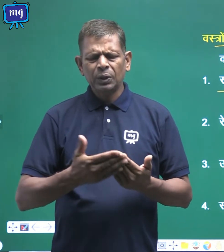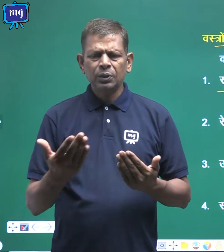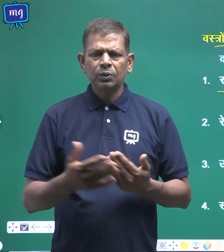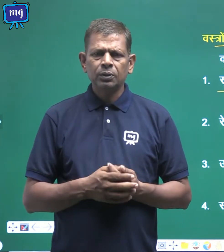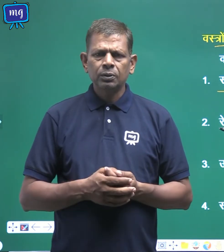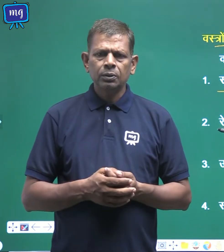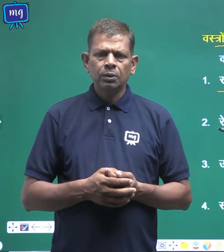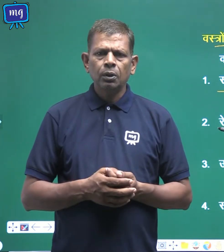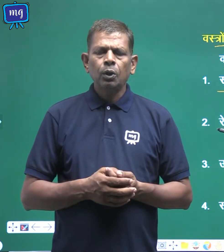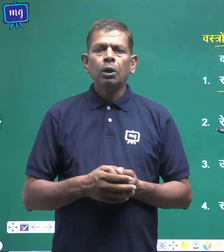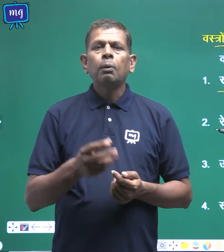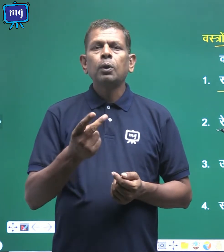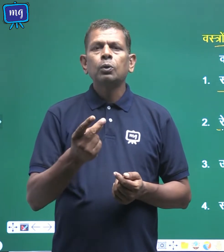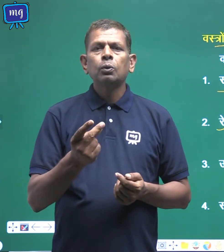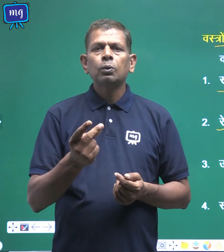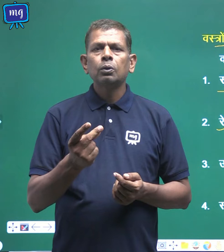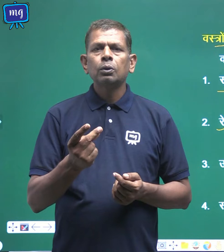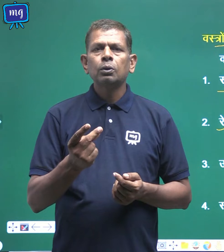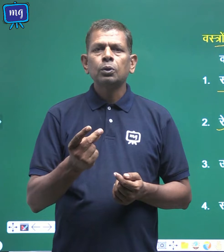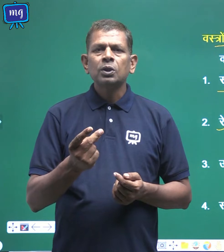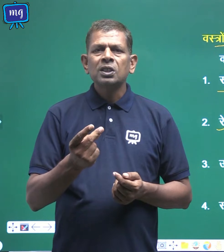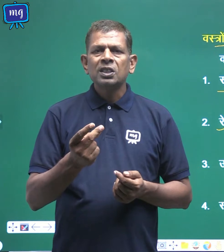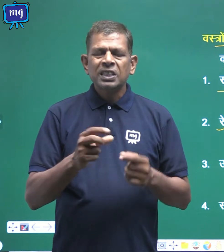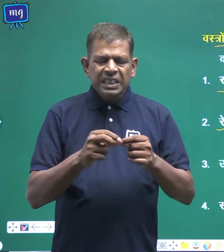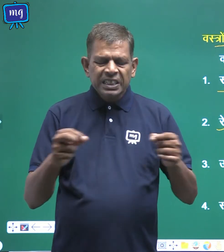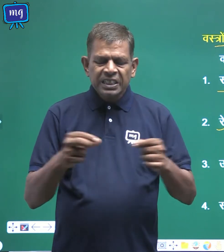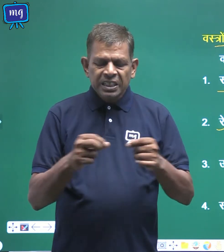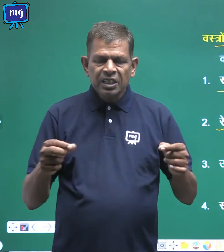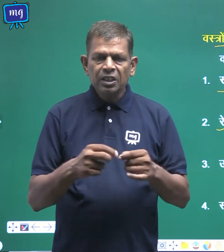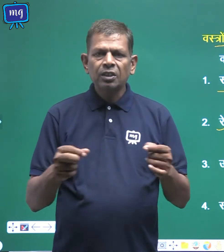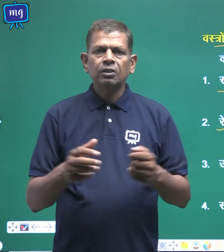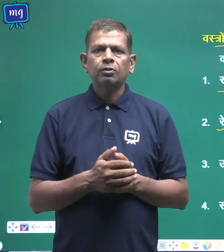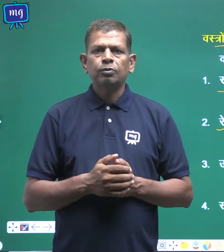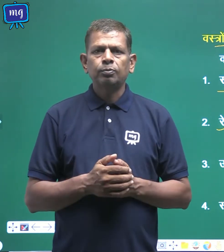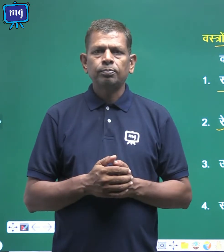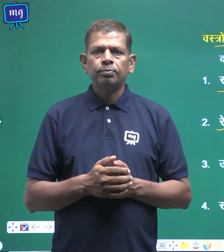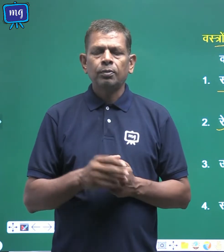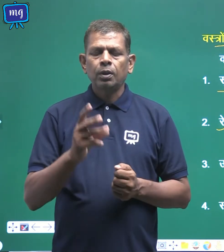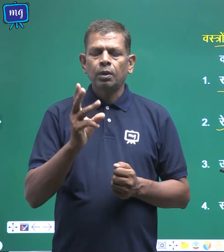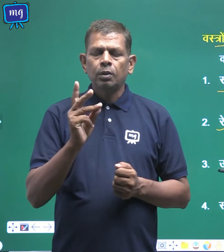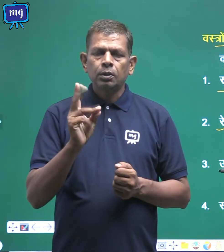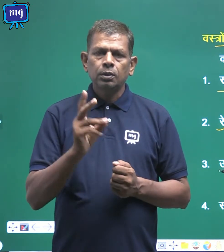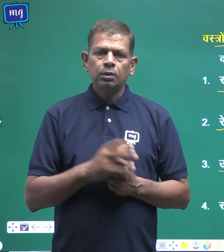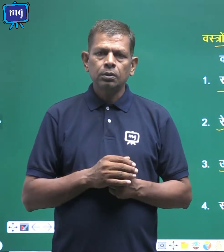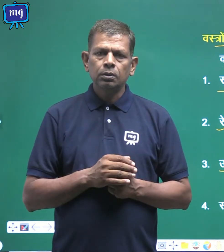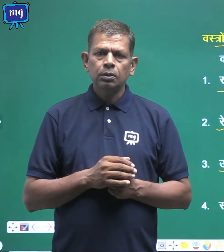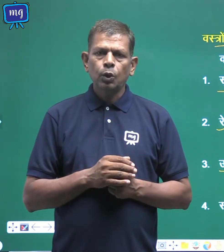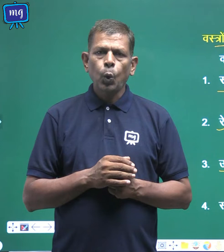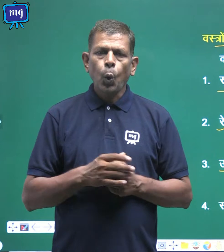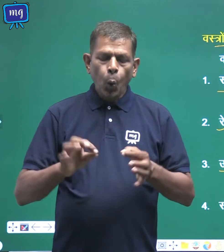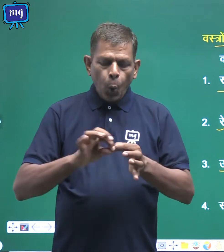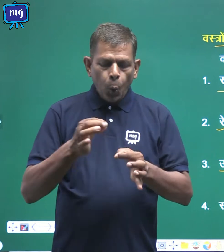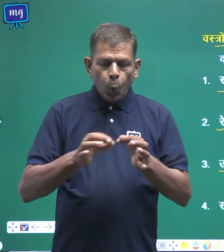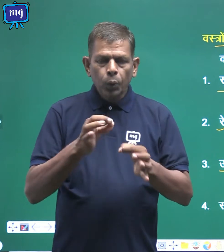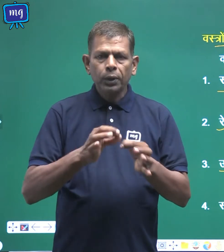नमबर दो रेश्मी नमबर तीन उनि